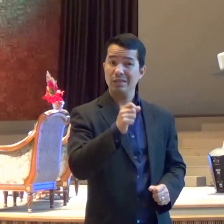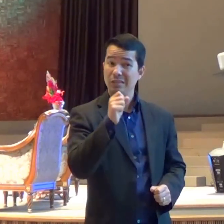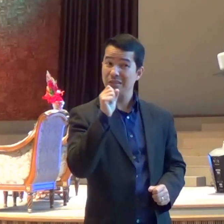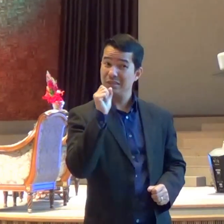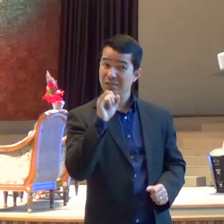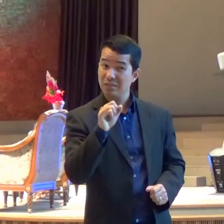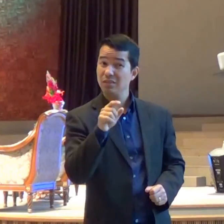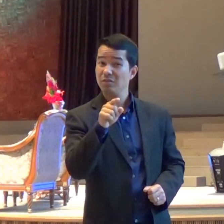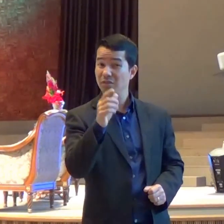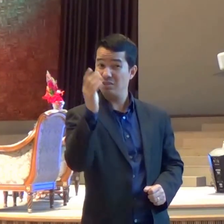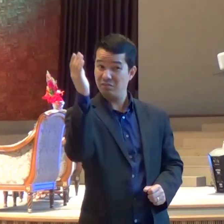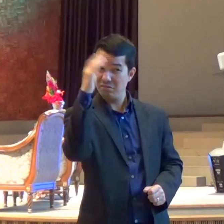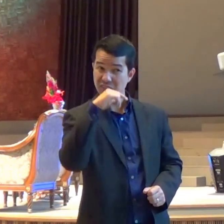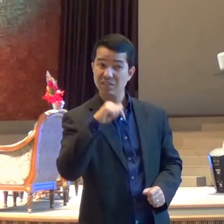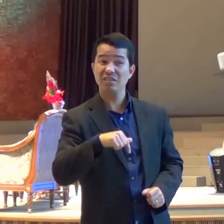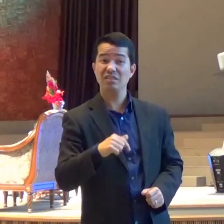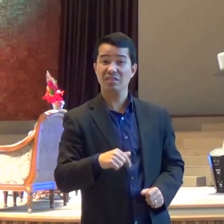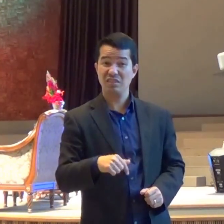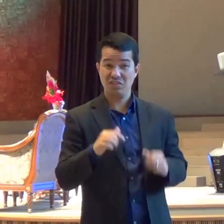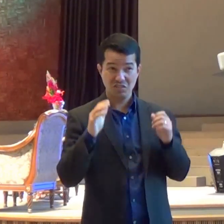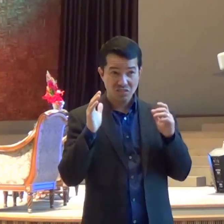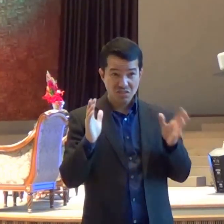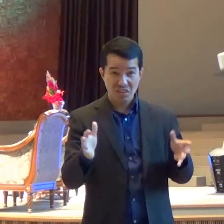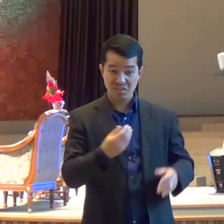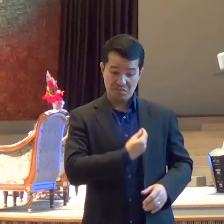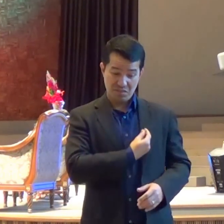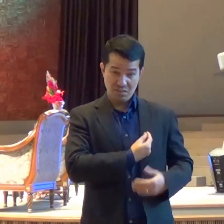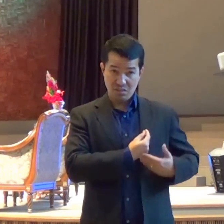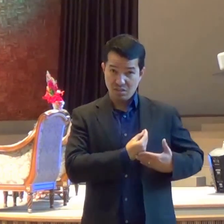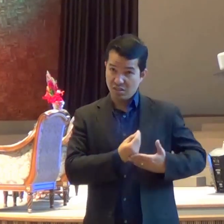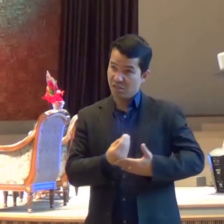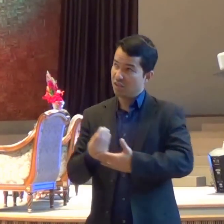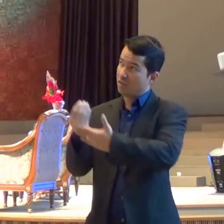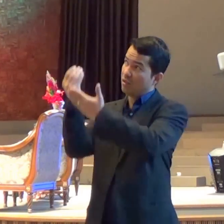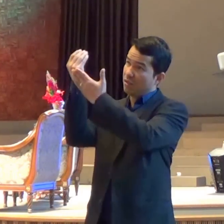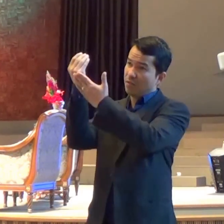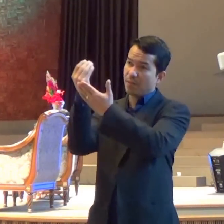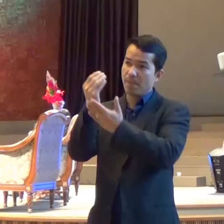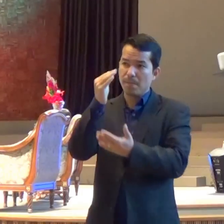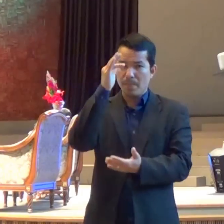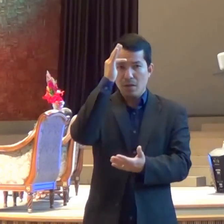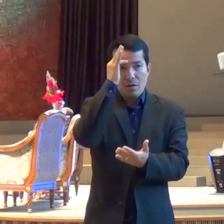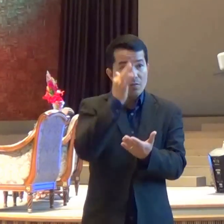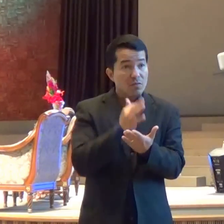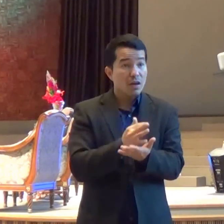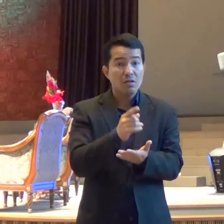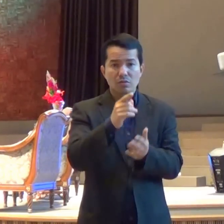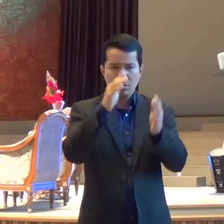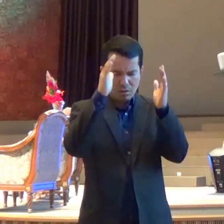viveu Essa entrega Da vida Ao Senhor A sua fé É adoração É